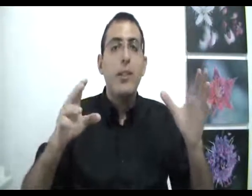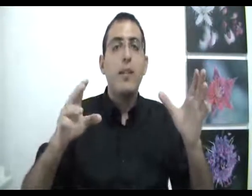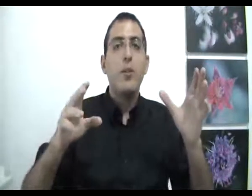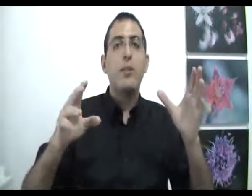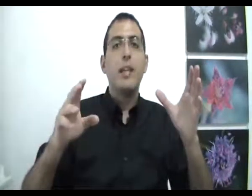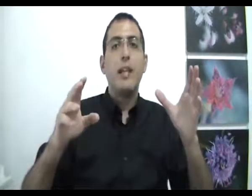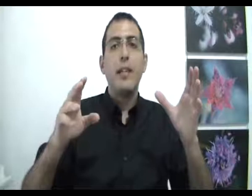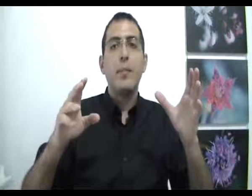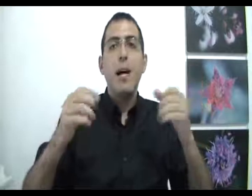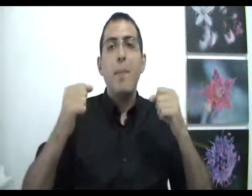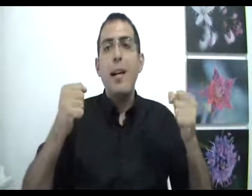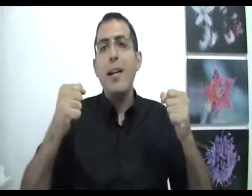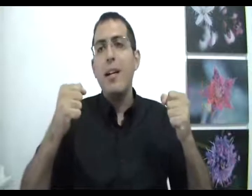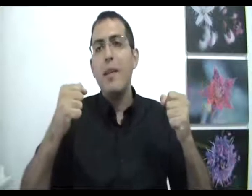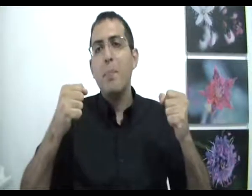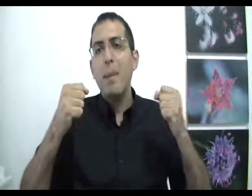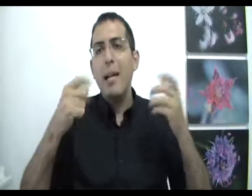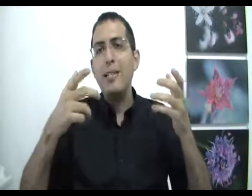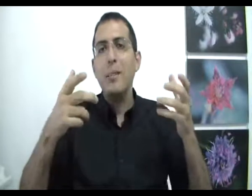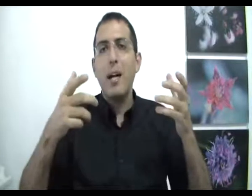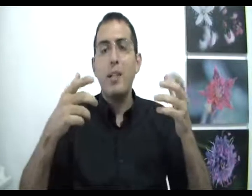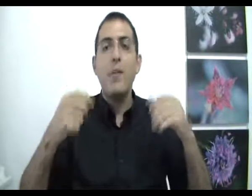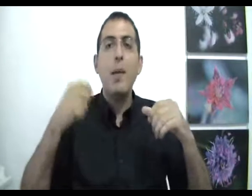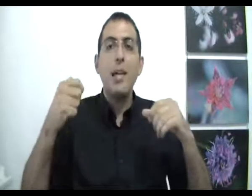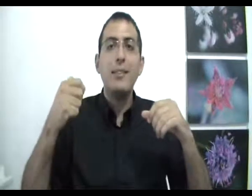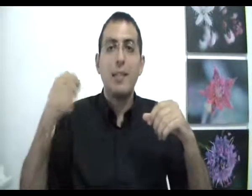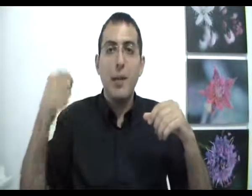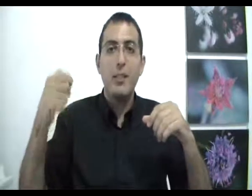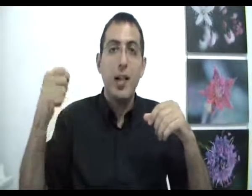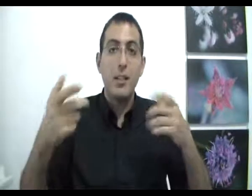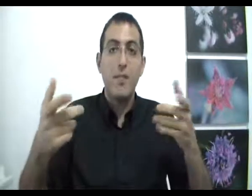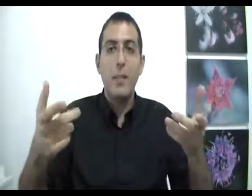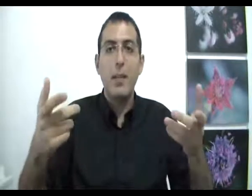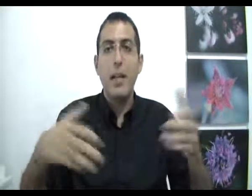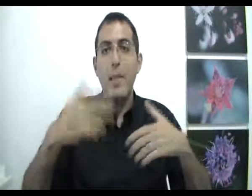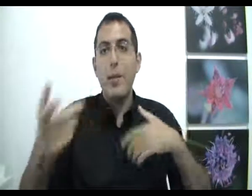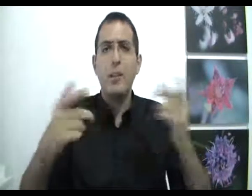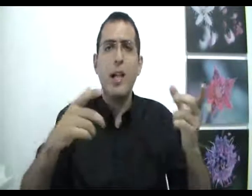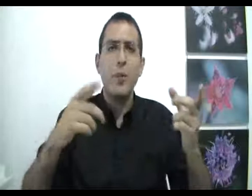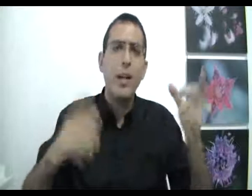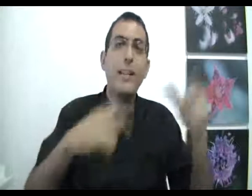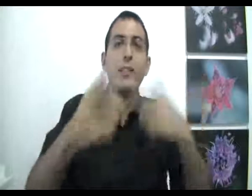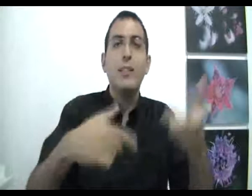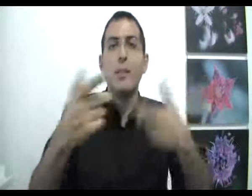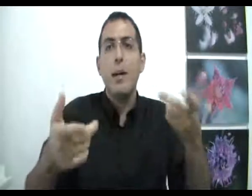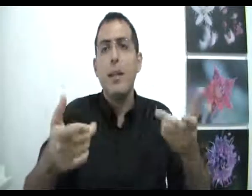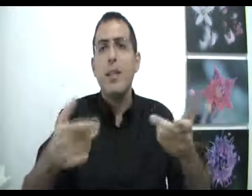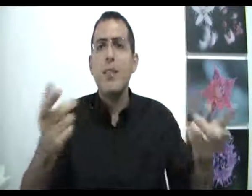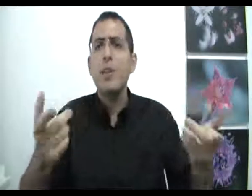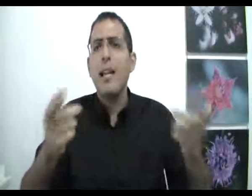ככה ולא רוצה אחרת מה הסיבה עכשיו אם יש סיבה עכשיו מה בינאדם אומר למה אני רוצה ככה ולא רוצה כי יש איזו סיבה עכשיו ישר